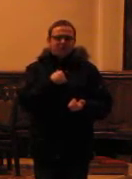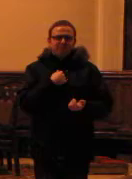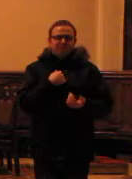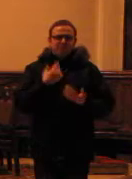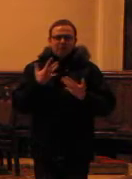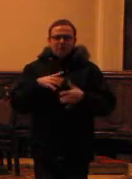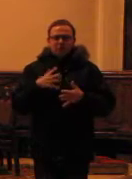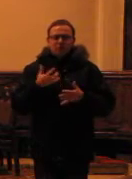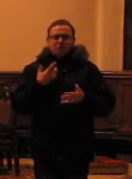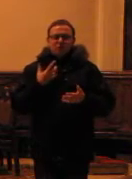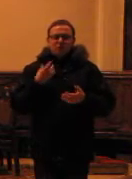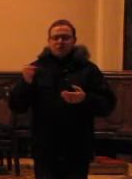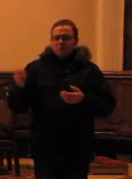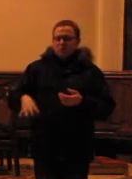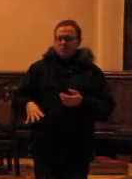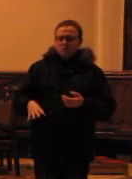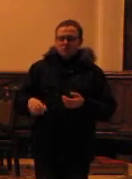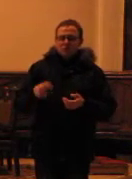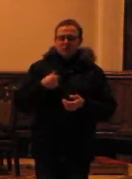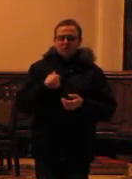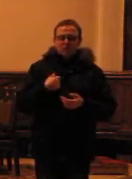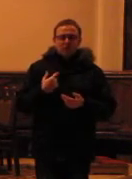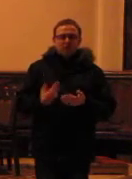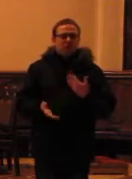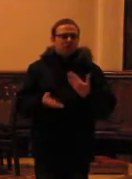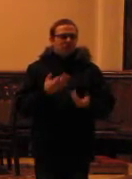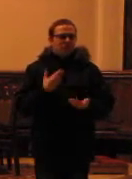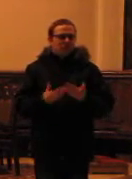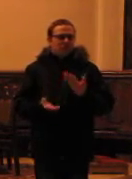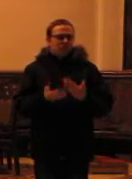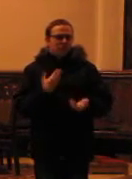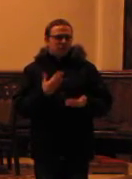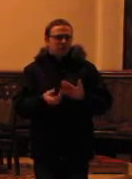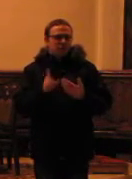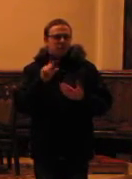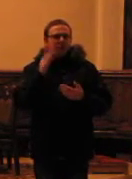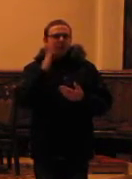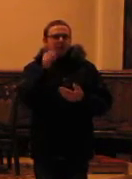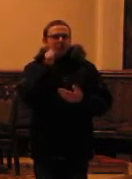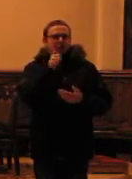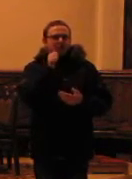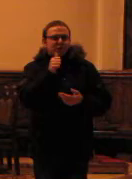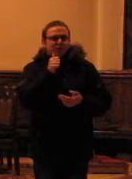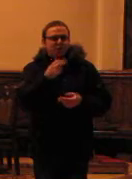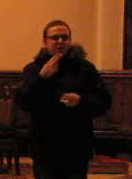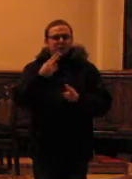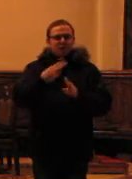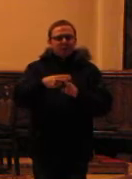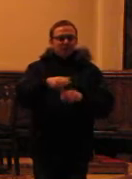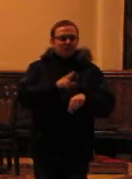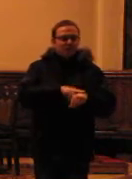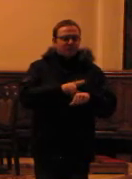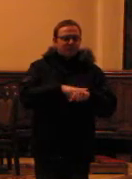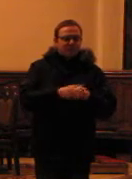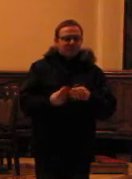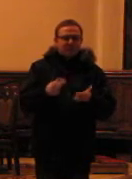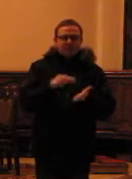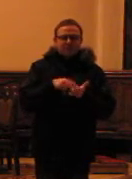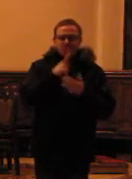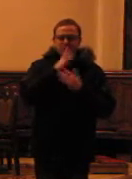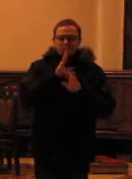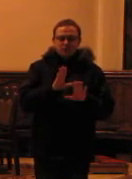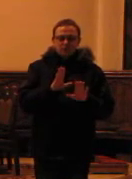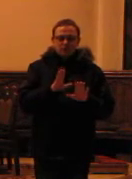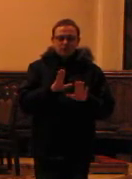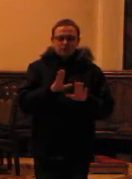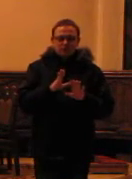się po prostu zdążony, że jestem w cichni i wolki. Bo jest. Ale będę co dzień, tylko godziny stawał, będę milczył. Rozproszenia i